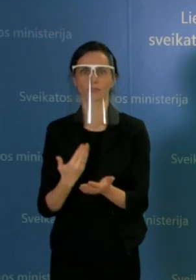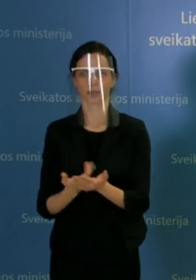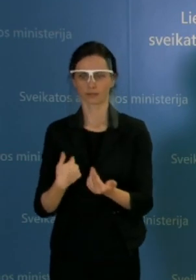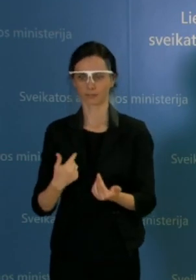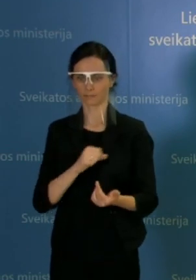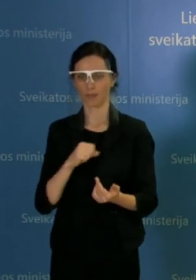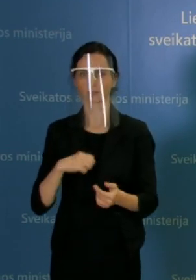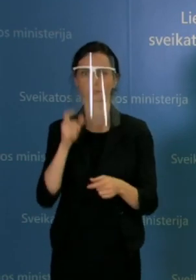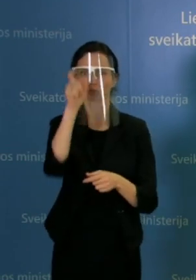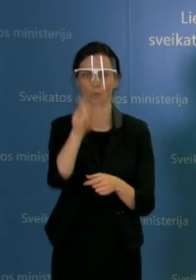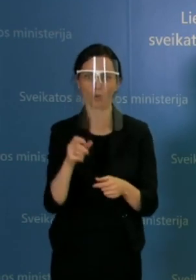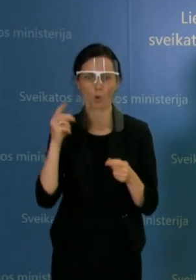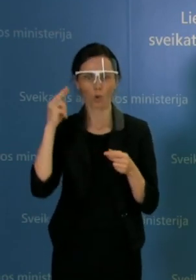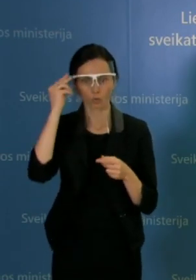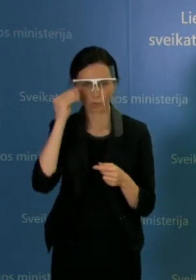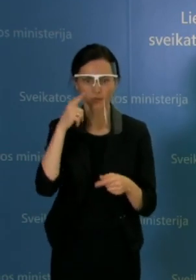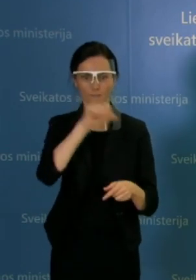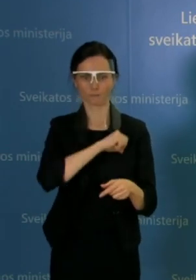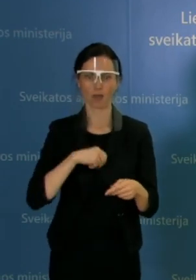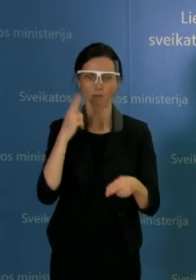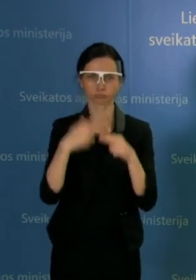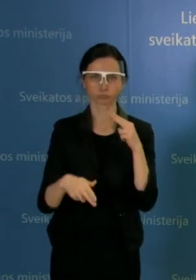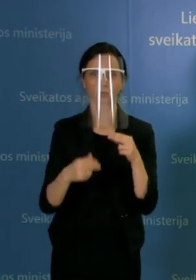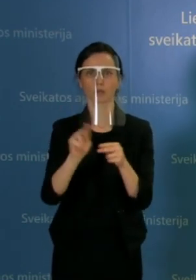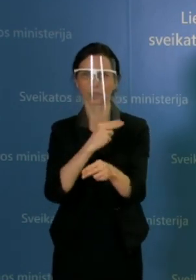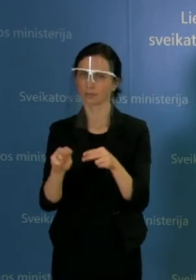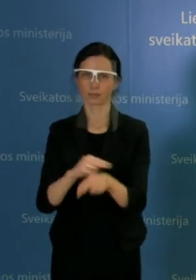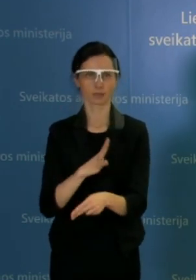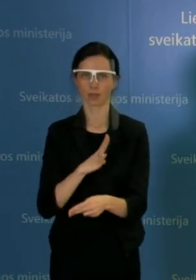su pacientu gydimu, nes tai yra susiję ir su teisinė atsakomybė.